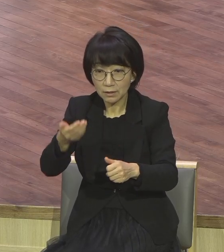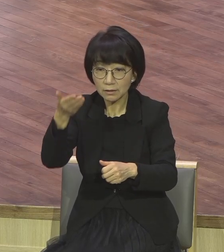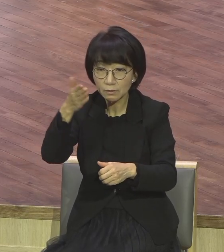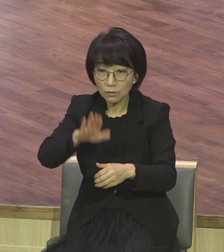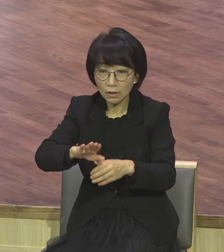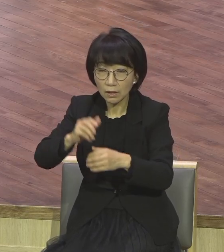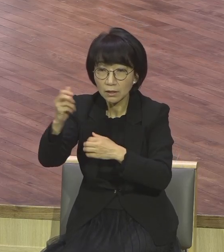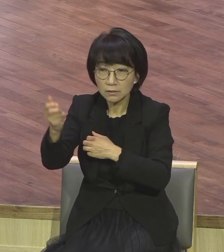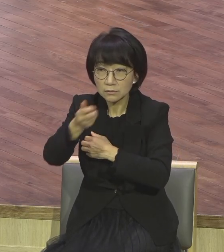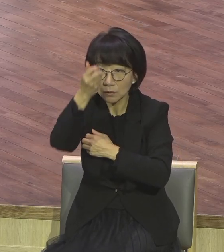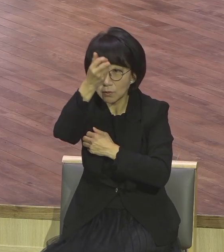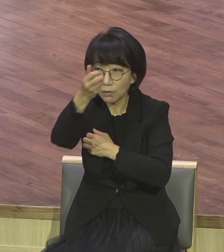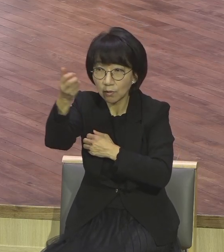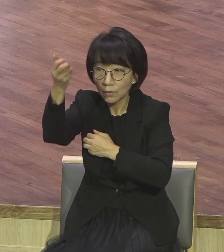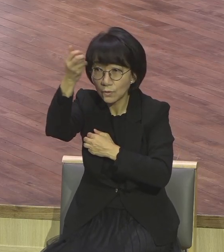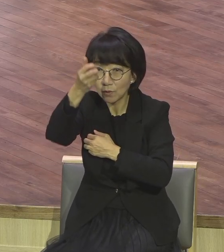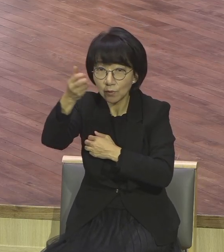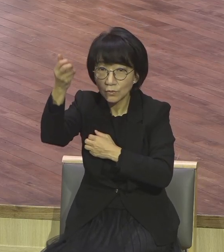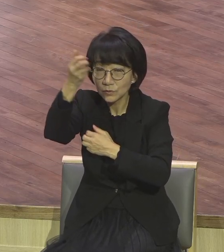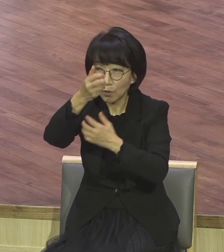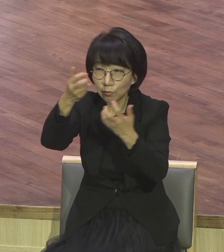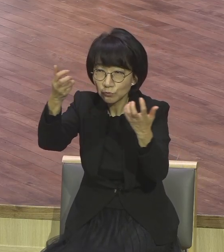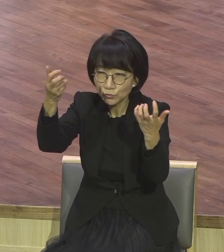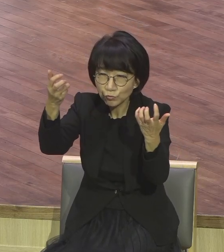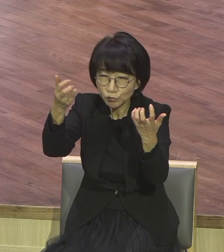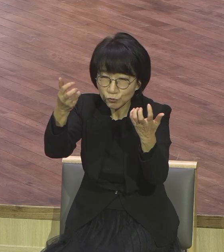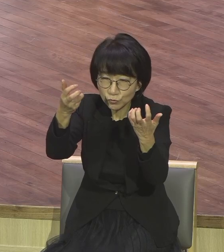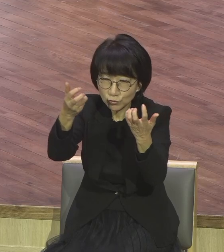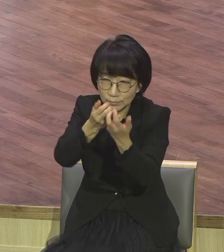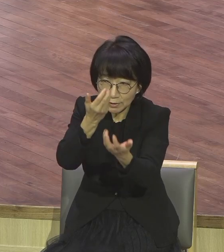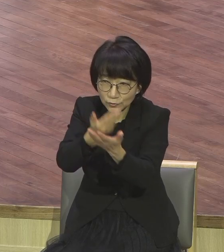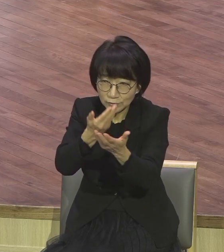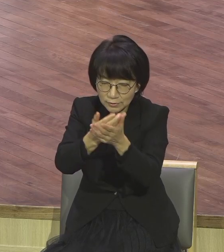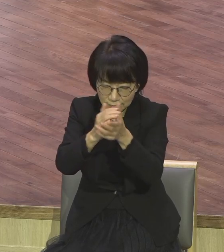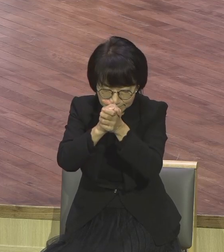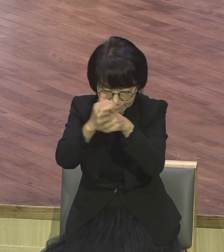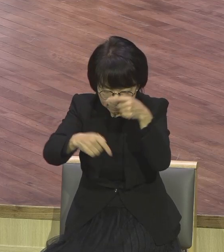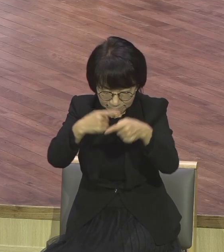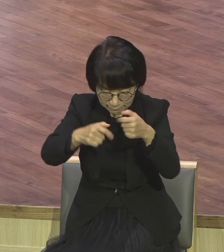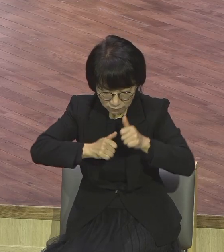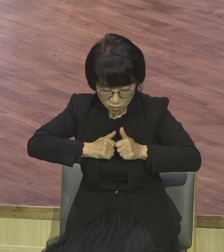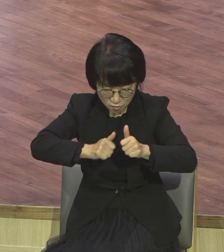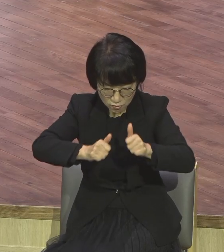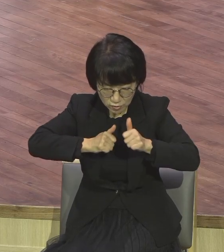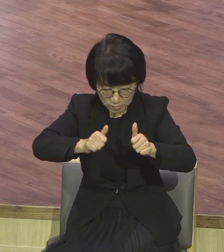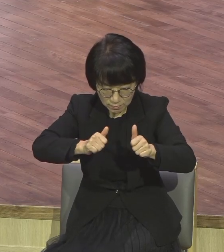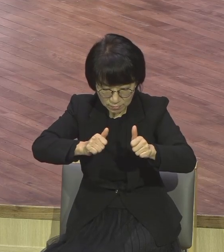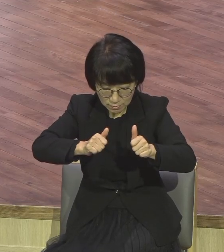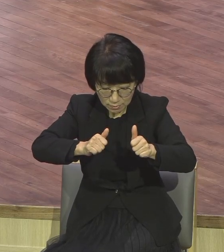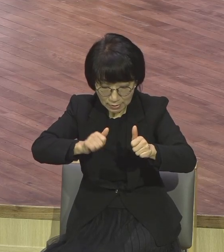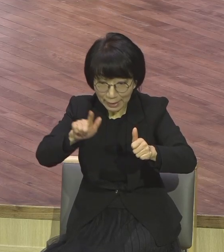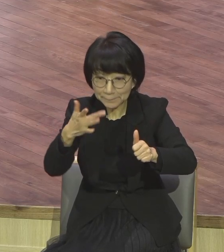충만을 놓고 기도만 했지 결국은 뭐요 현장을 안 가요